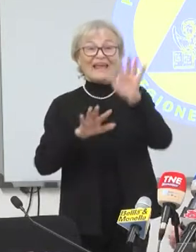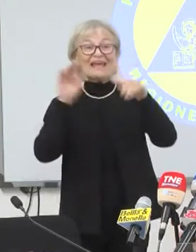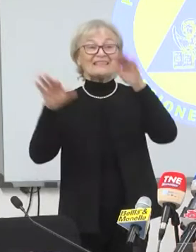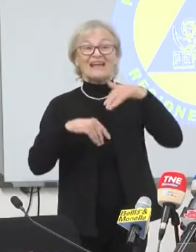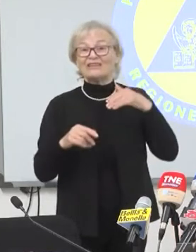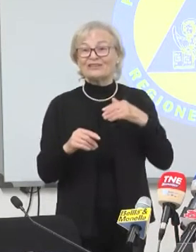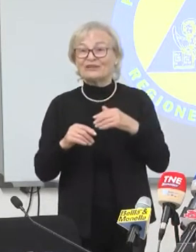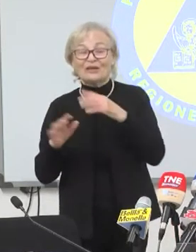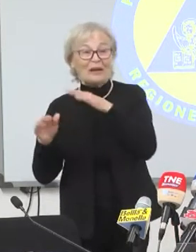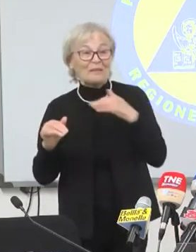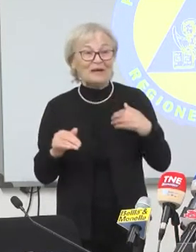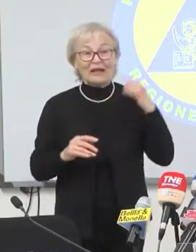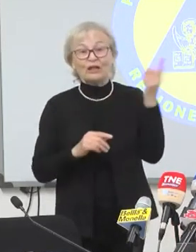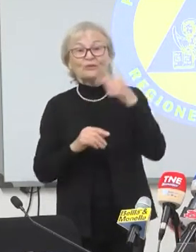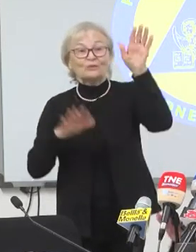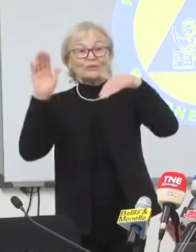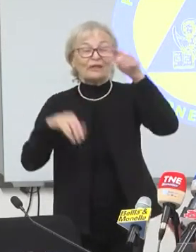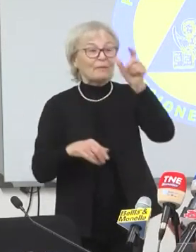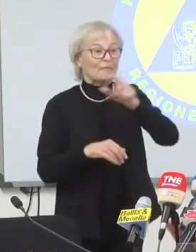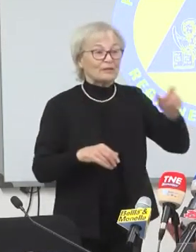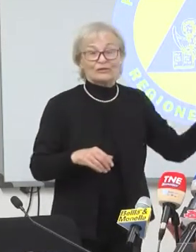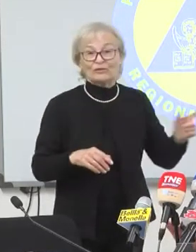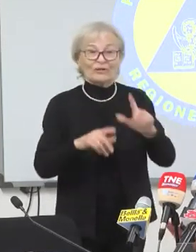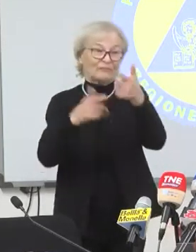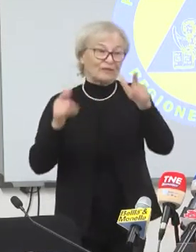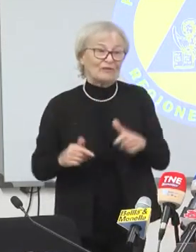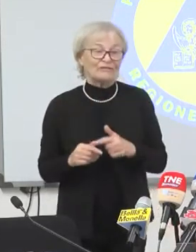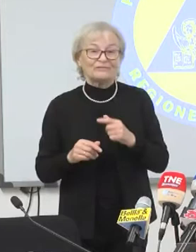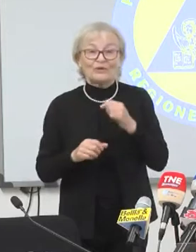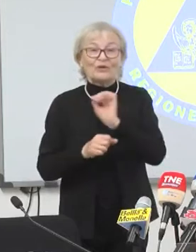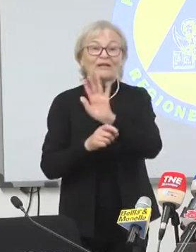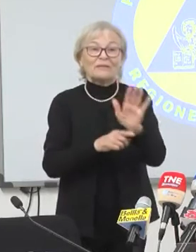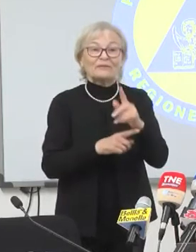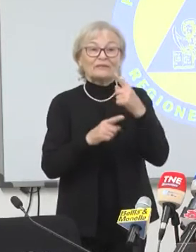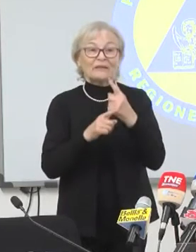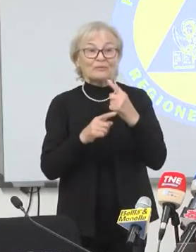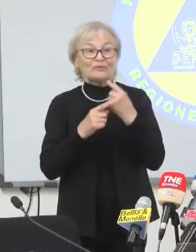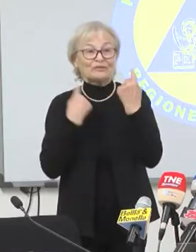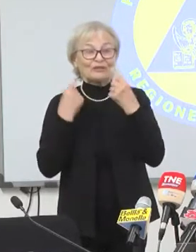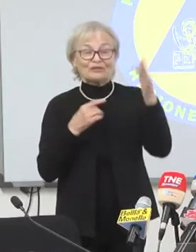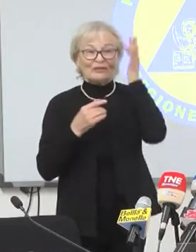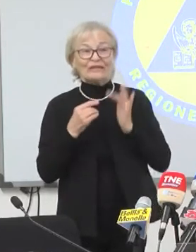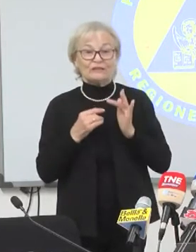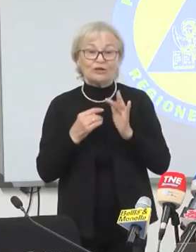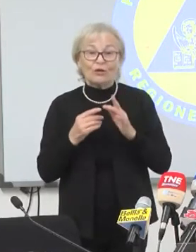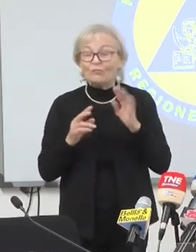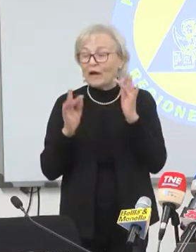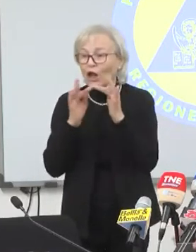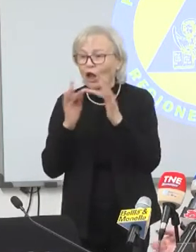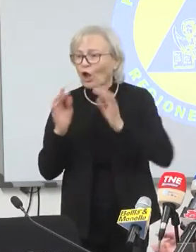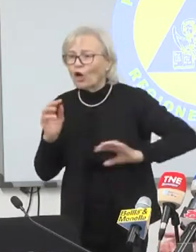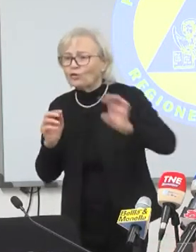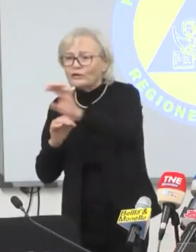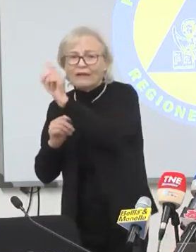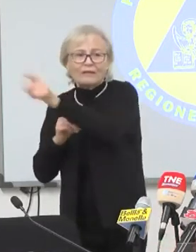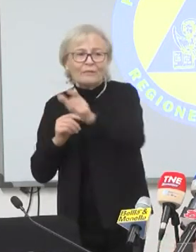tutte le persone. Non rappresenta più una misura di mitigazione del rischio. Questo, il fatto di contattare tutte le persone, non